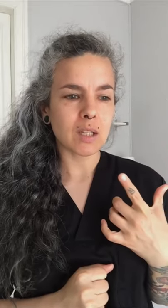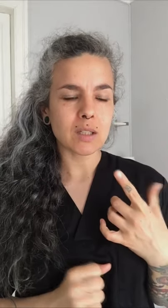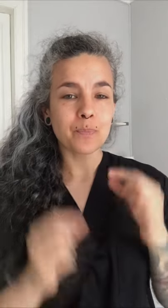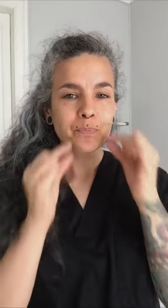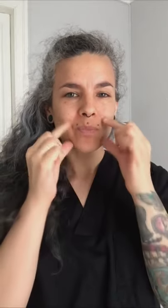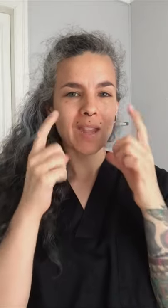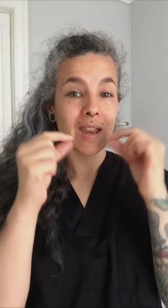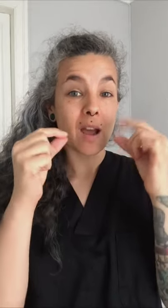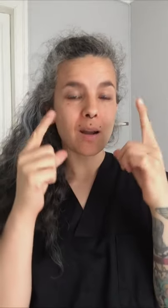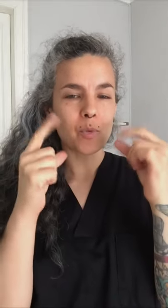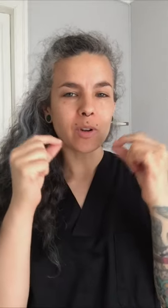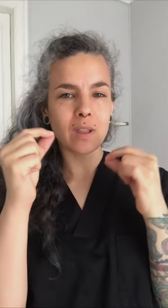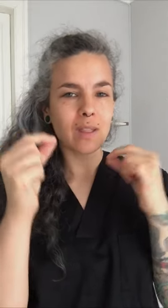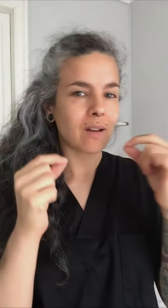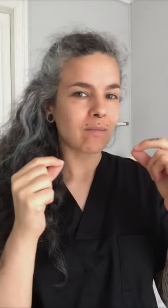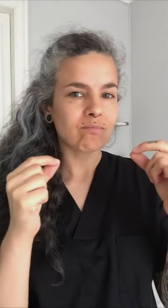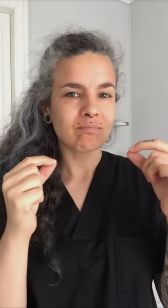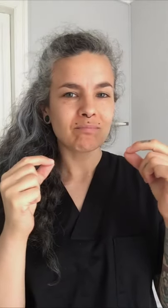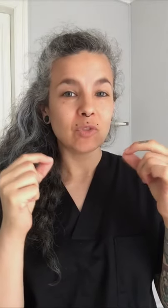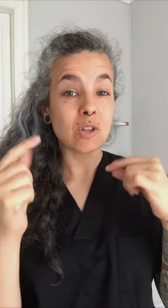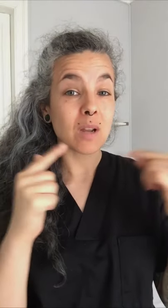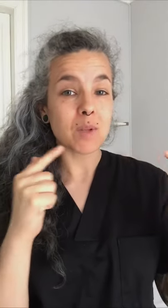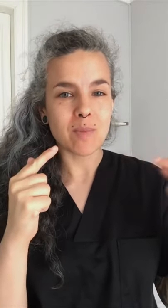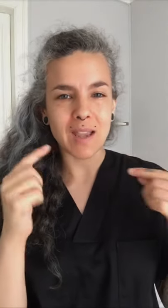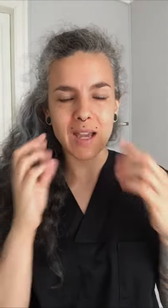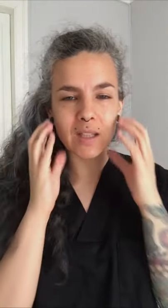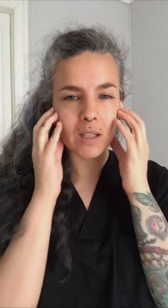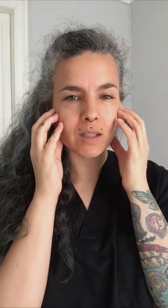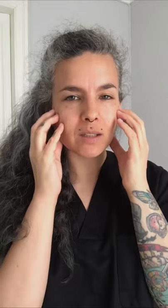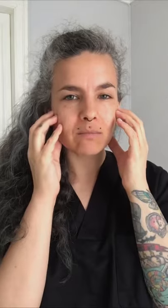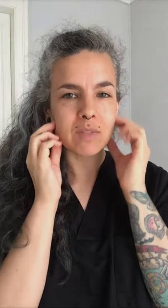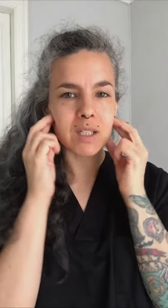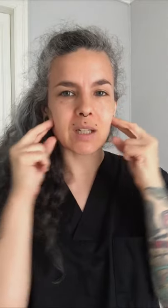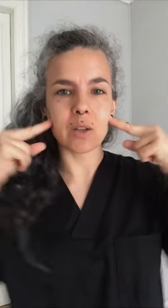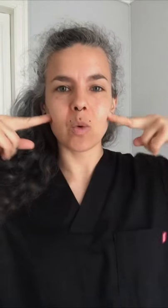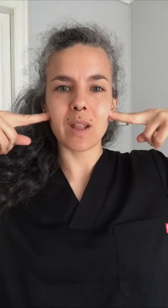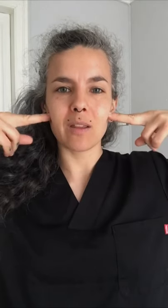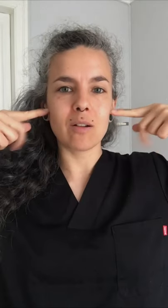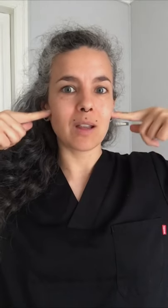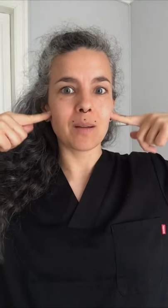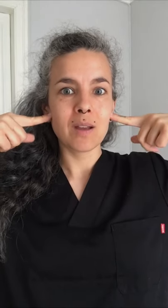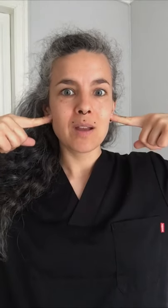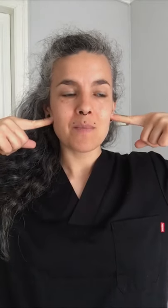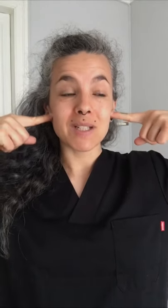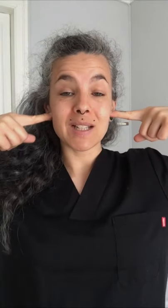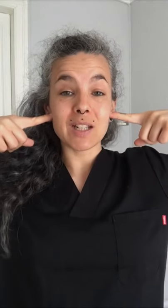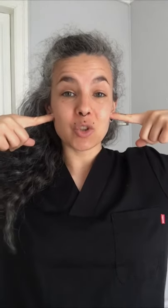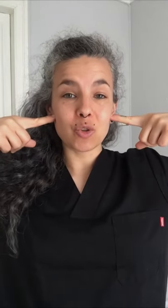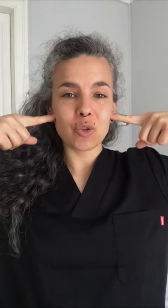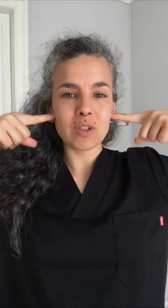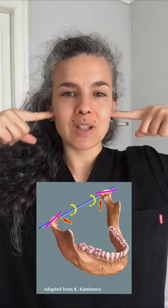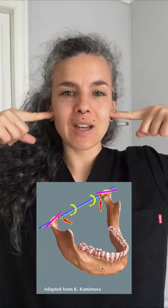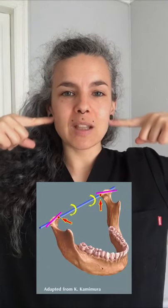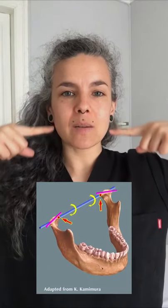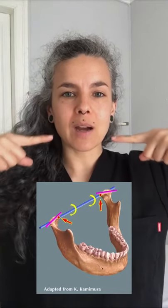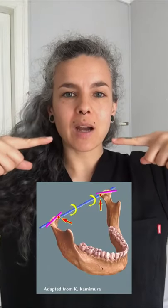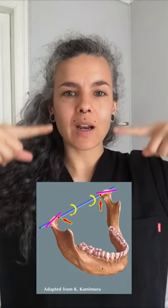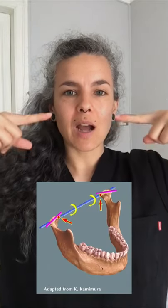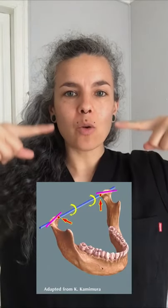y ya la mordida no es la misma que antes. Entonces, esta articulación, que pensar que son dos y tienen que trabajar al